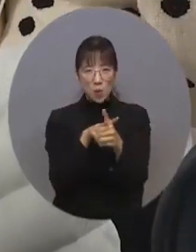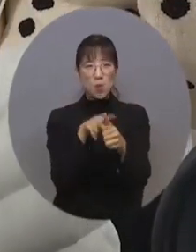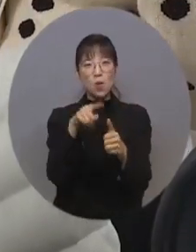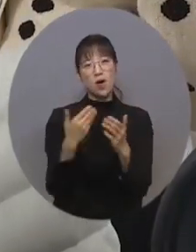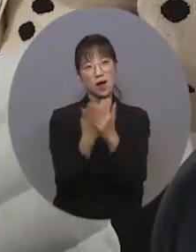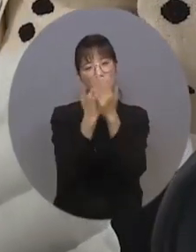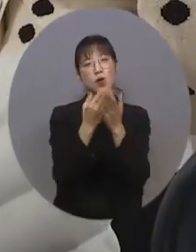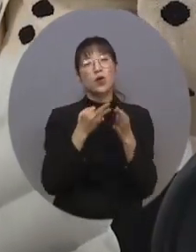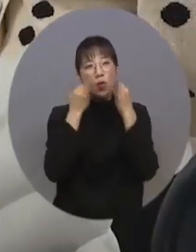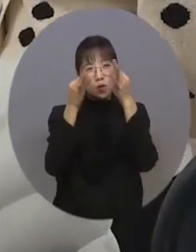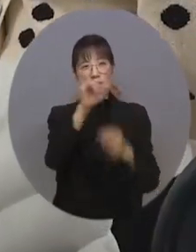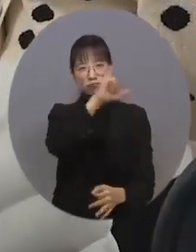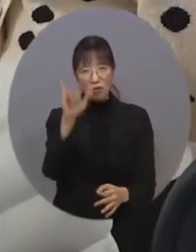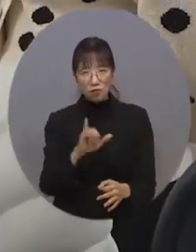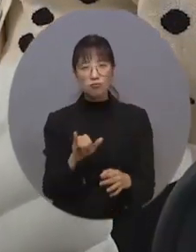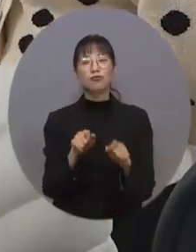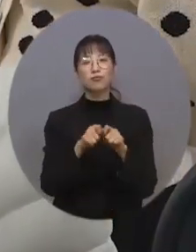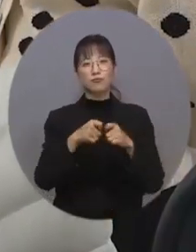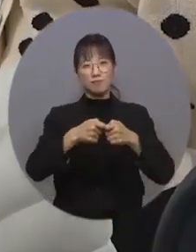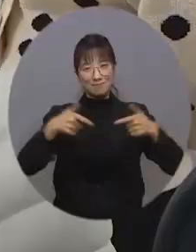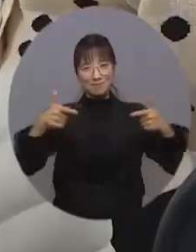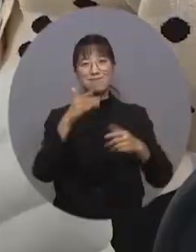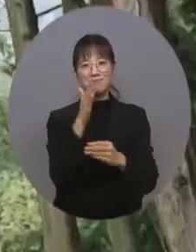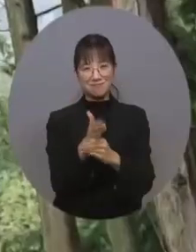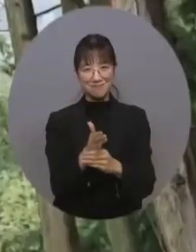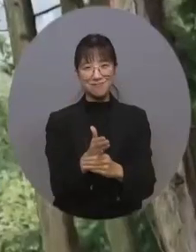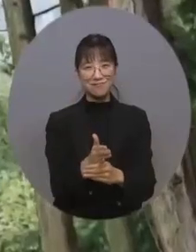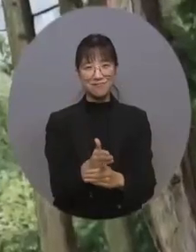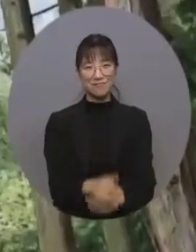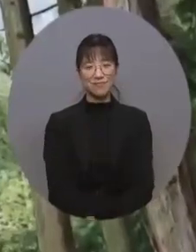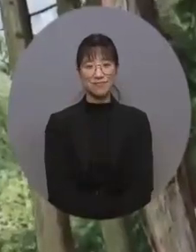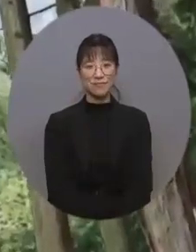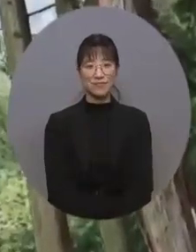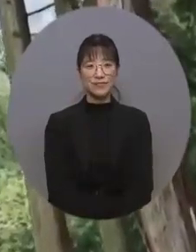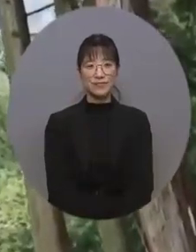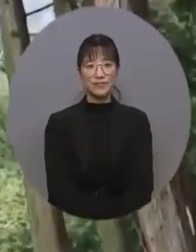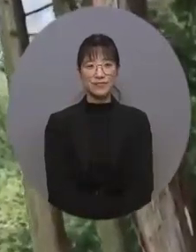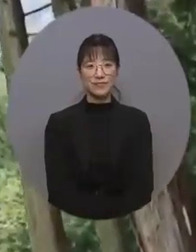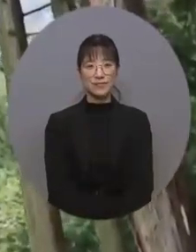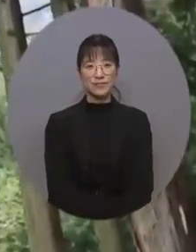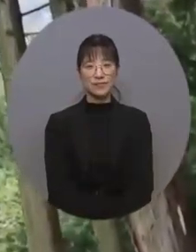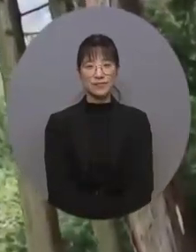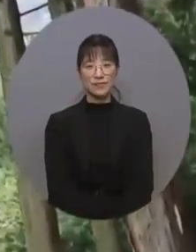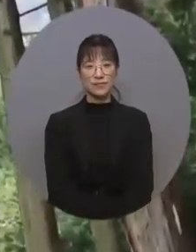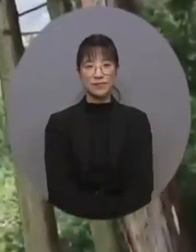개선 노력이 전국으로 퍼져나가고 있습니다. 복지TV 뉴스 김정연입니다. 복지TV